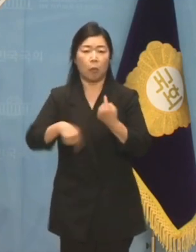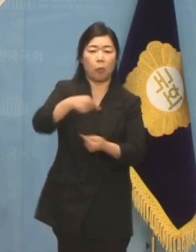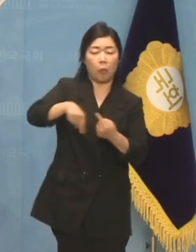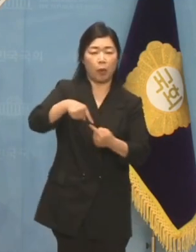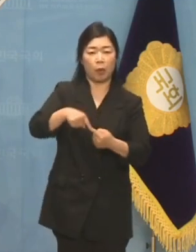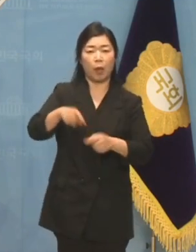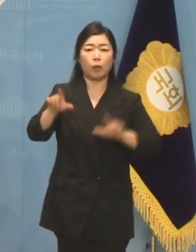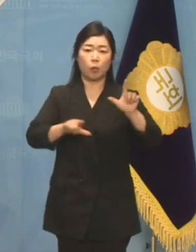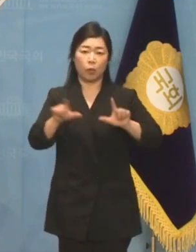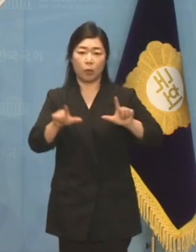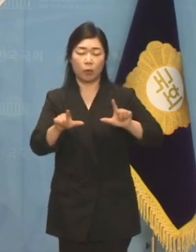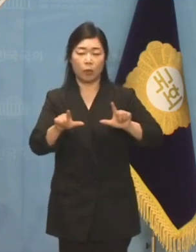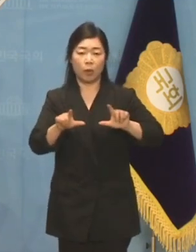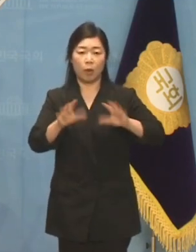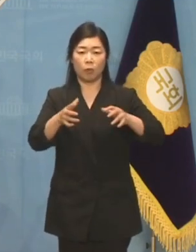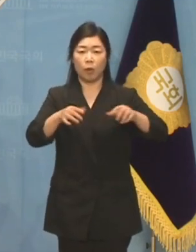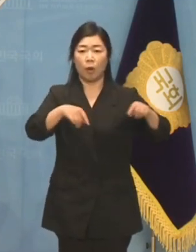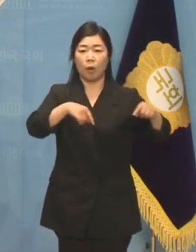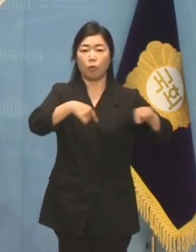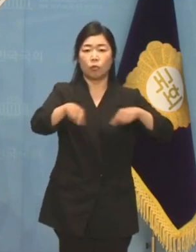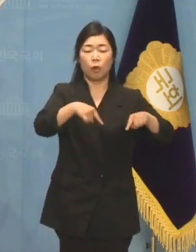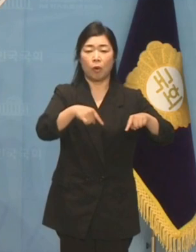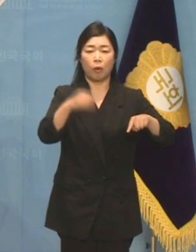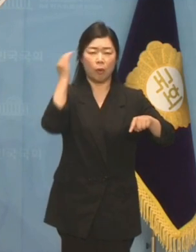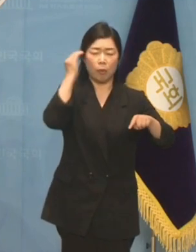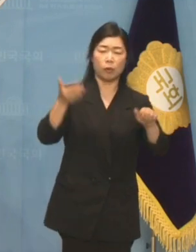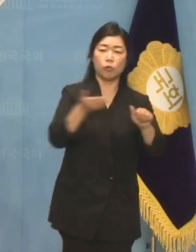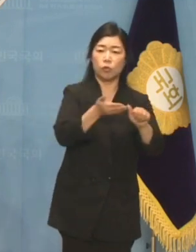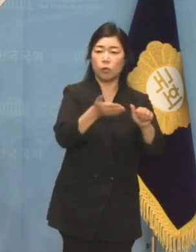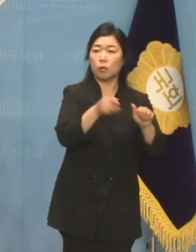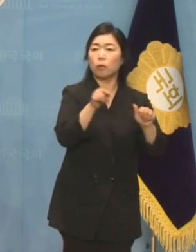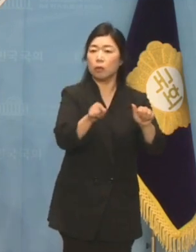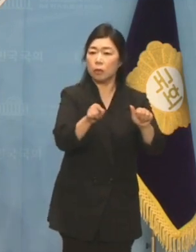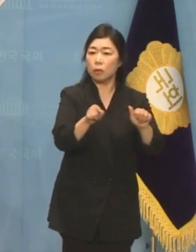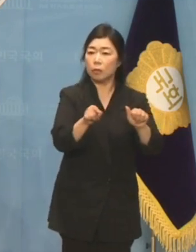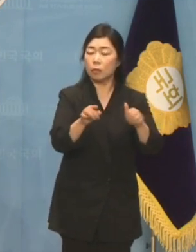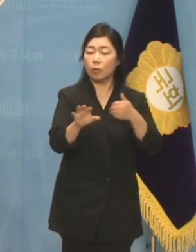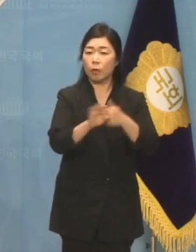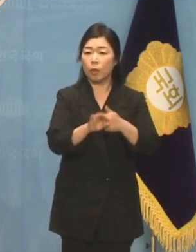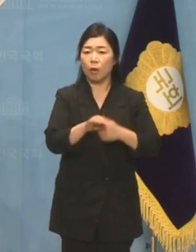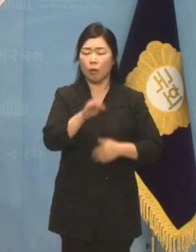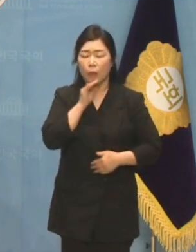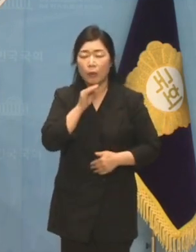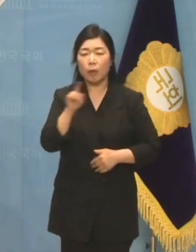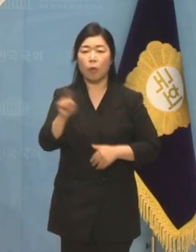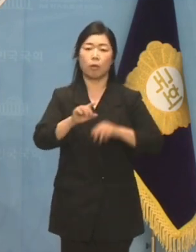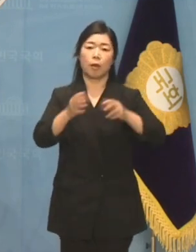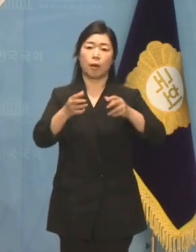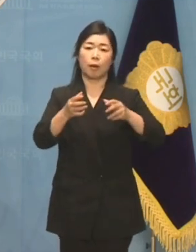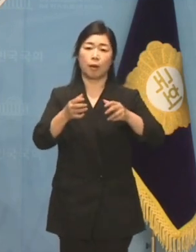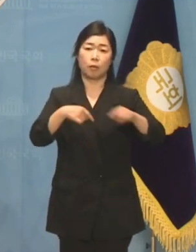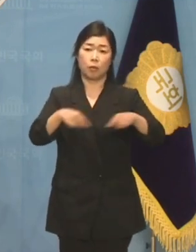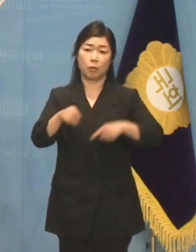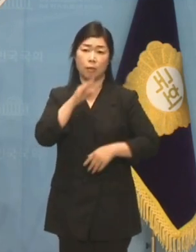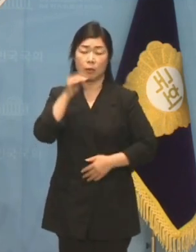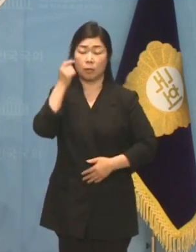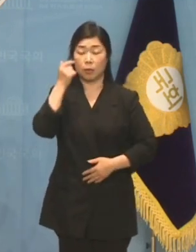나서는 민주당의 행태는 대체 어느 나라 정당인가 하는 말이 절로 나오게 합니다.